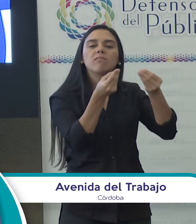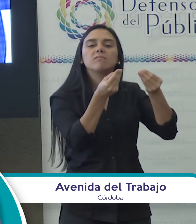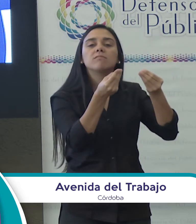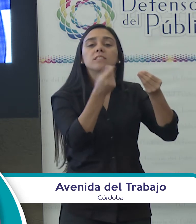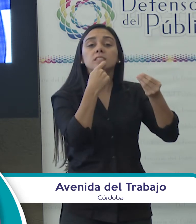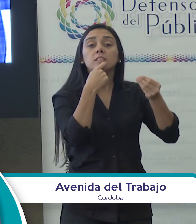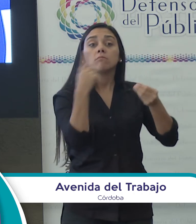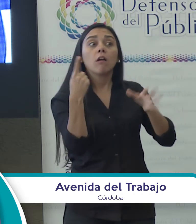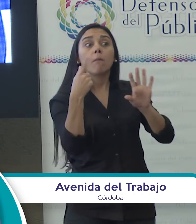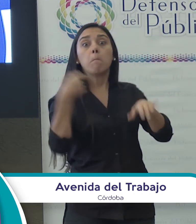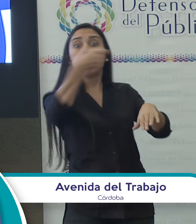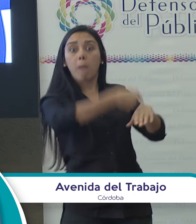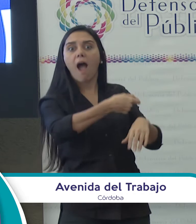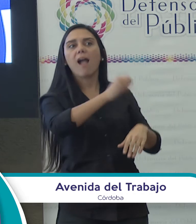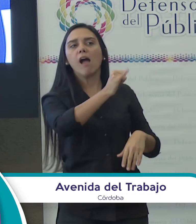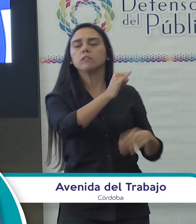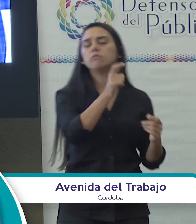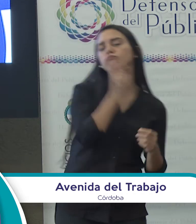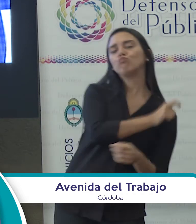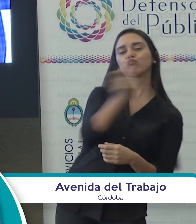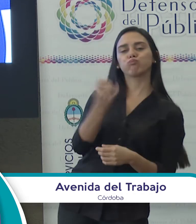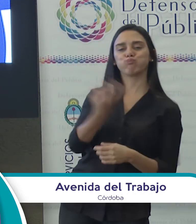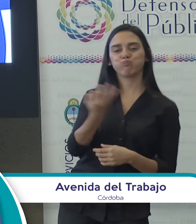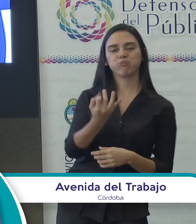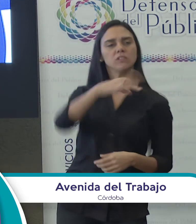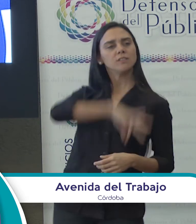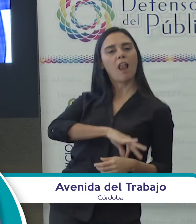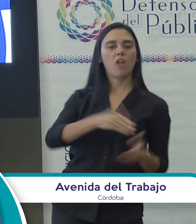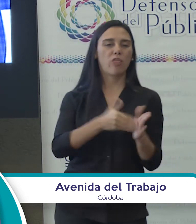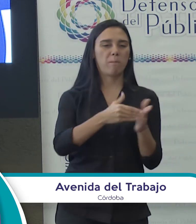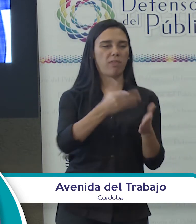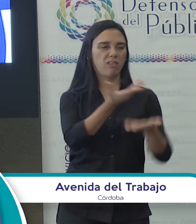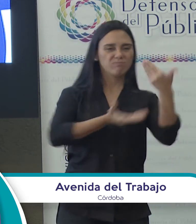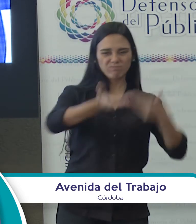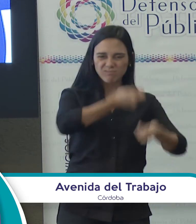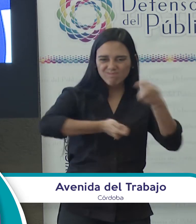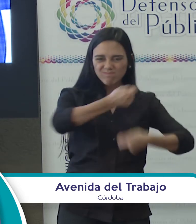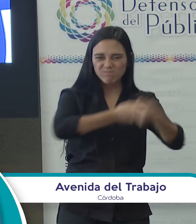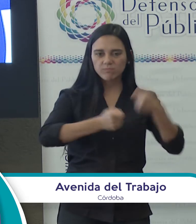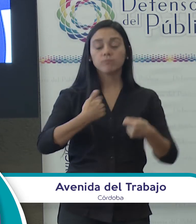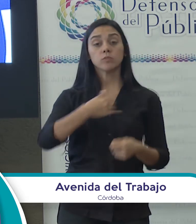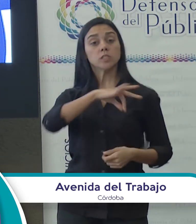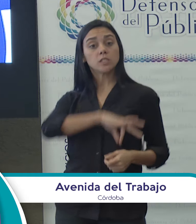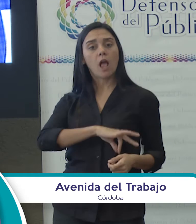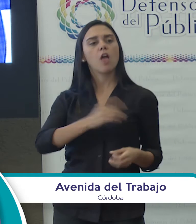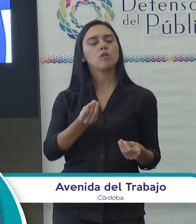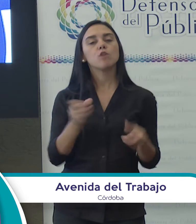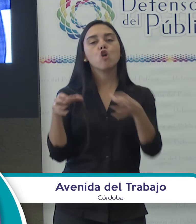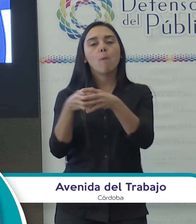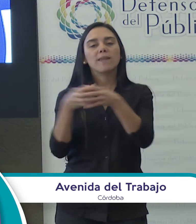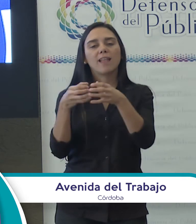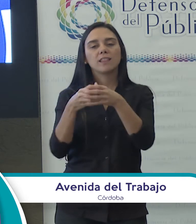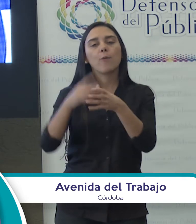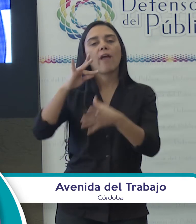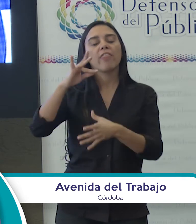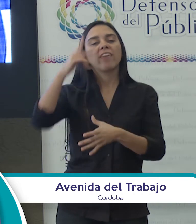y quienes le dan las pautas y los salarios. Avenida del Trabajo tomó la decisión de constituirse como una cooperativa de hecho.